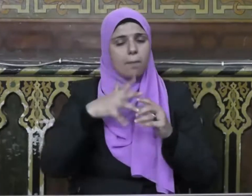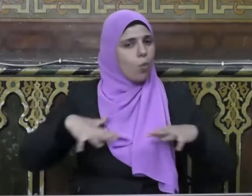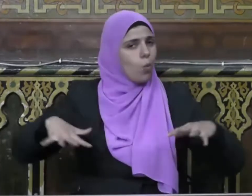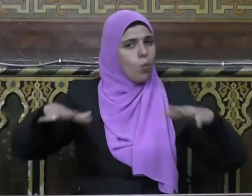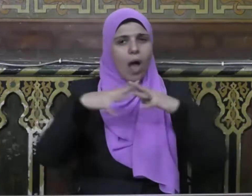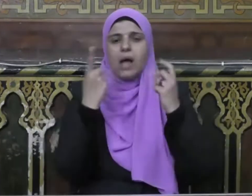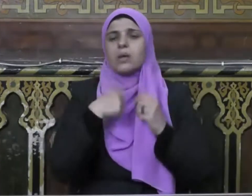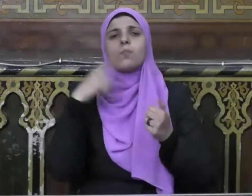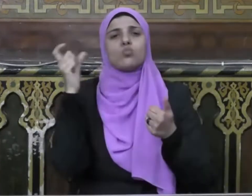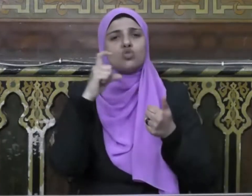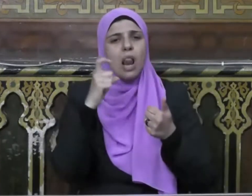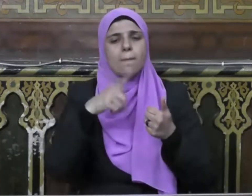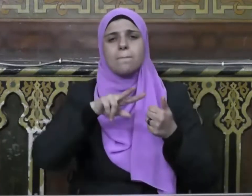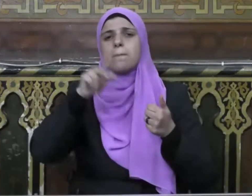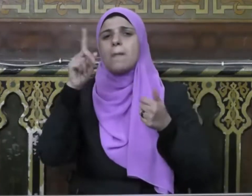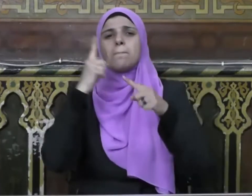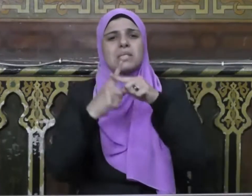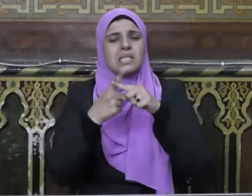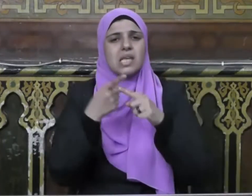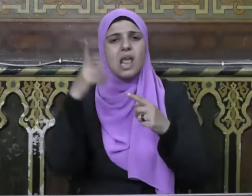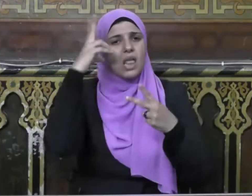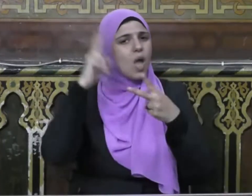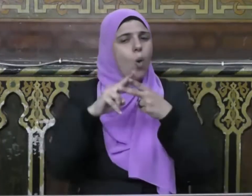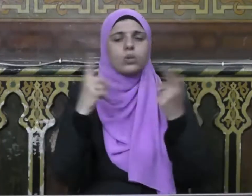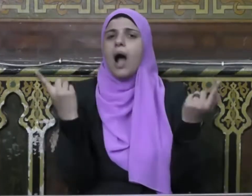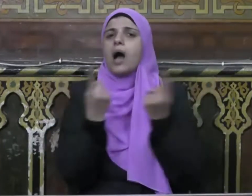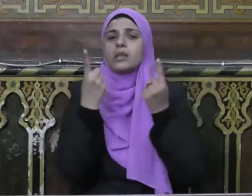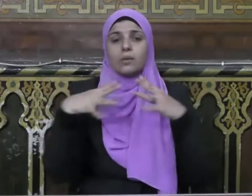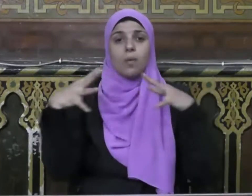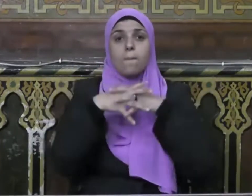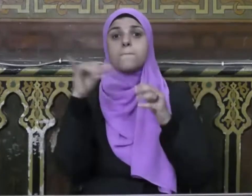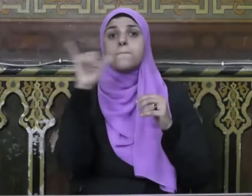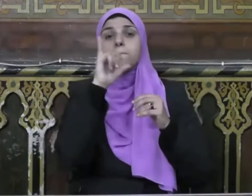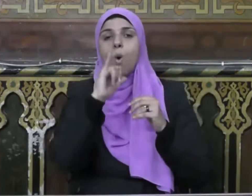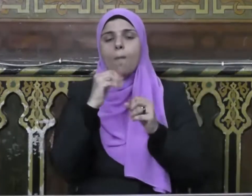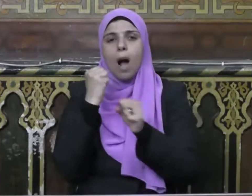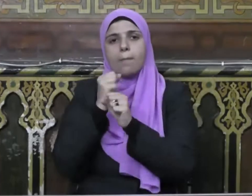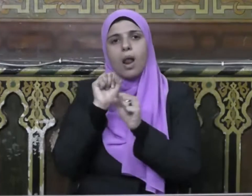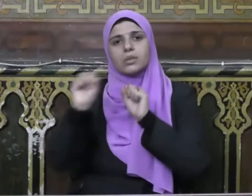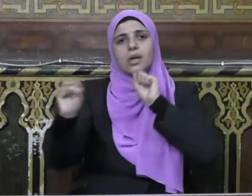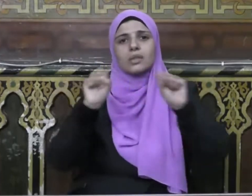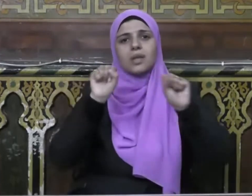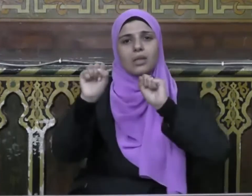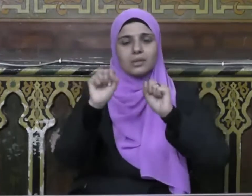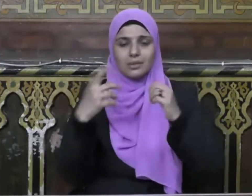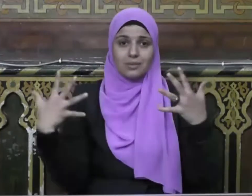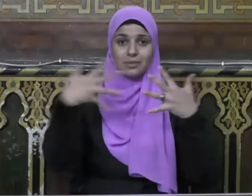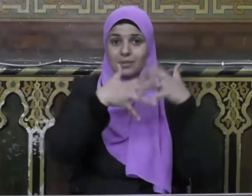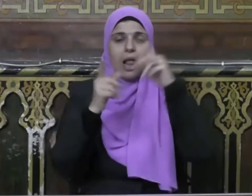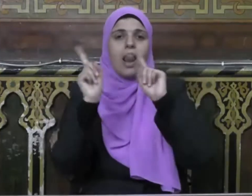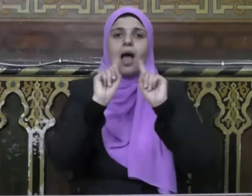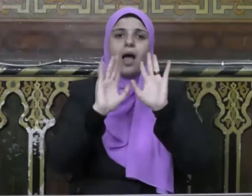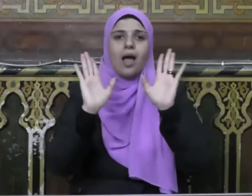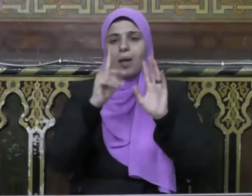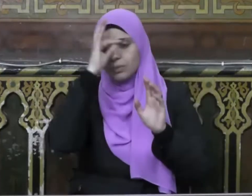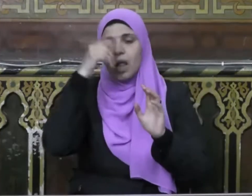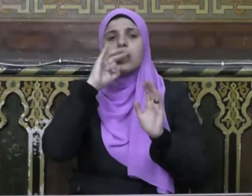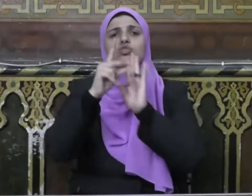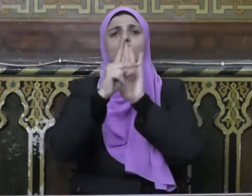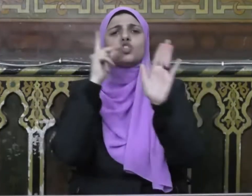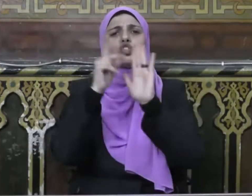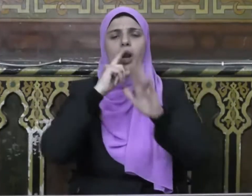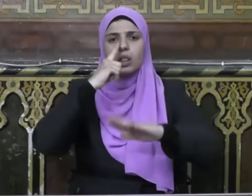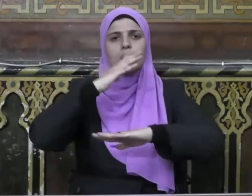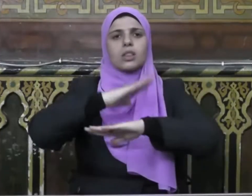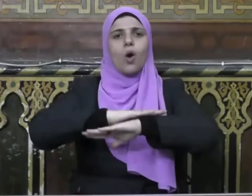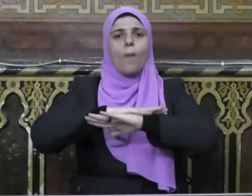تسع الجميع مسلمين وغير مسلمين فلهم لنا وعليهم ما علينا شريطة الالتزام